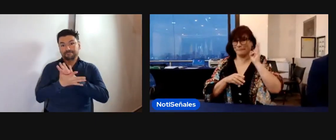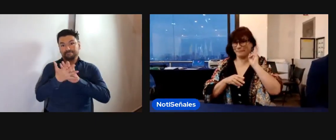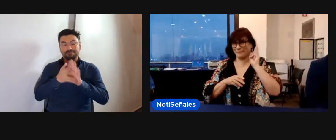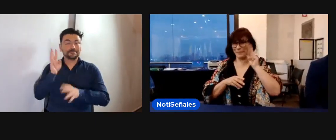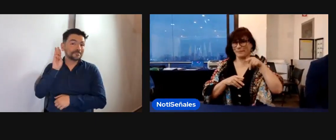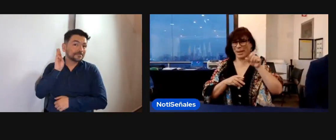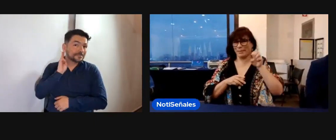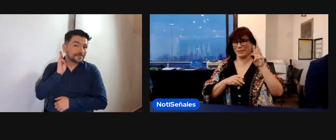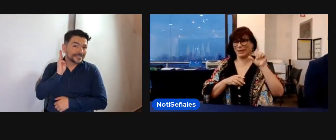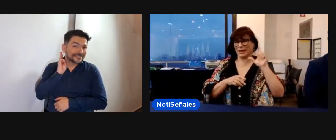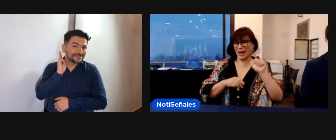soy Pamela.